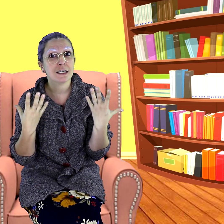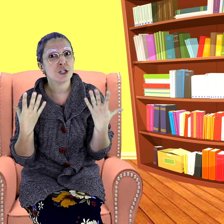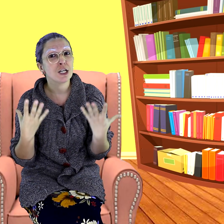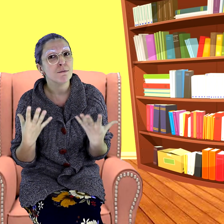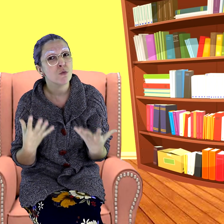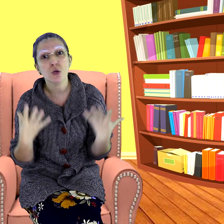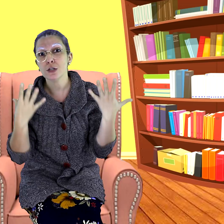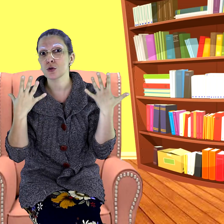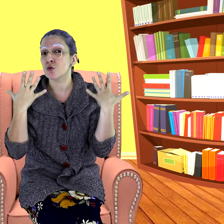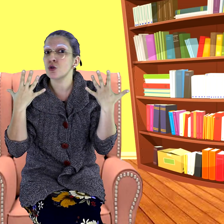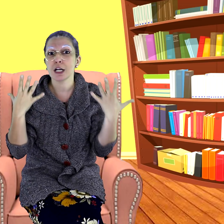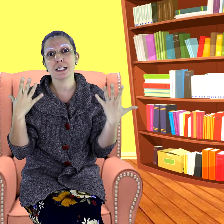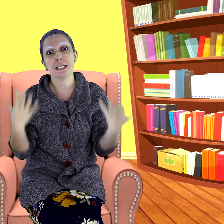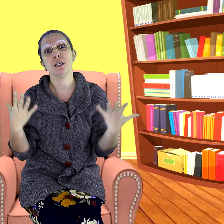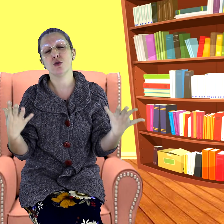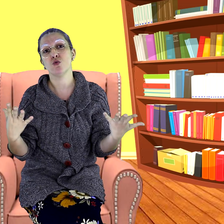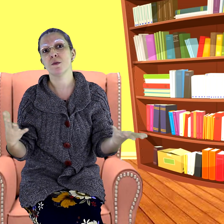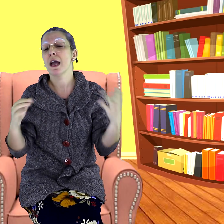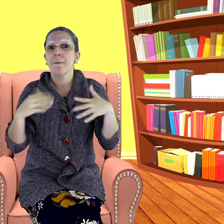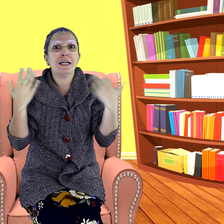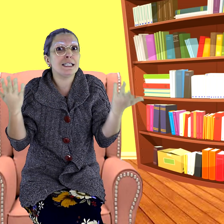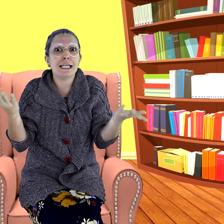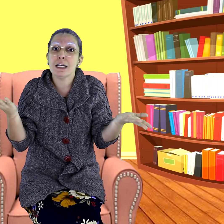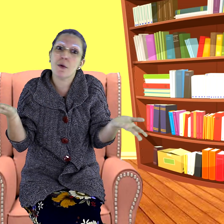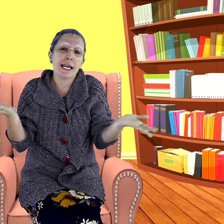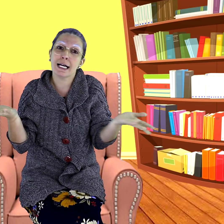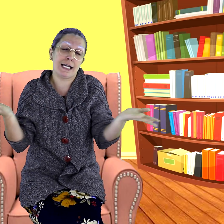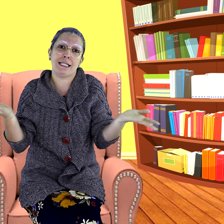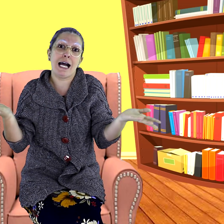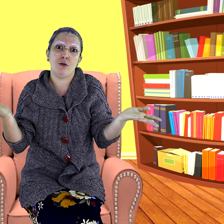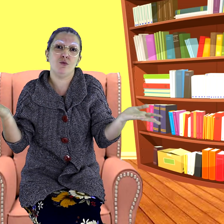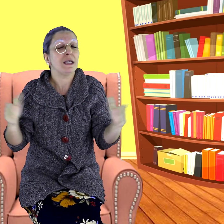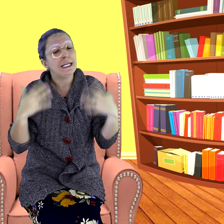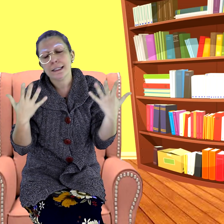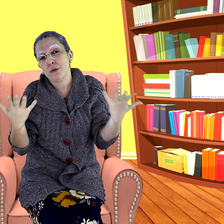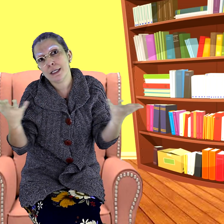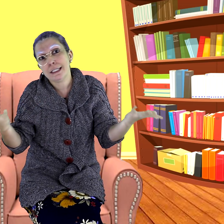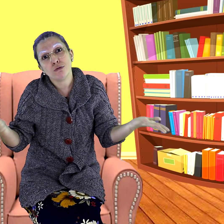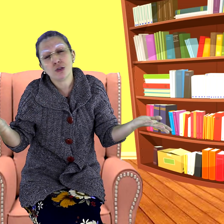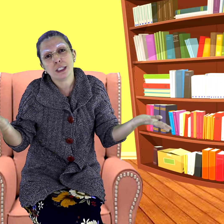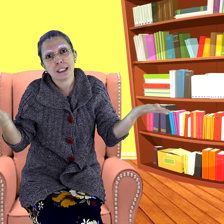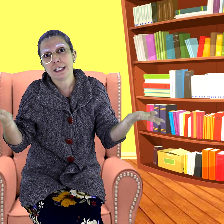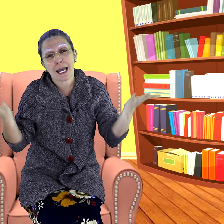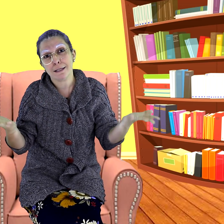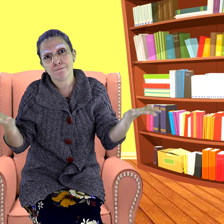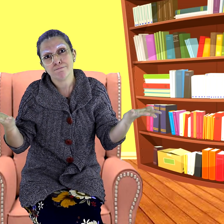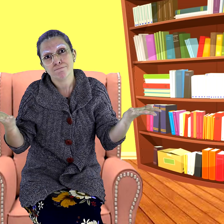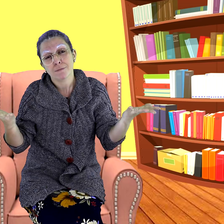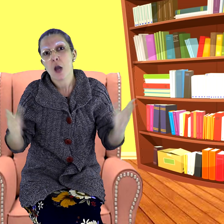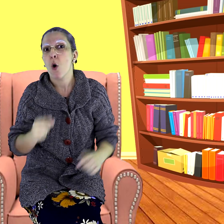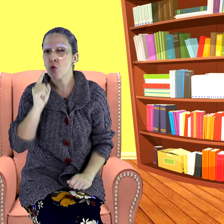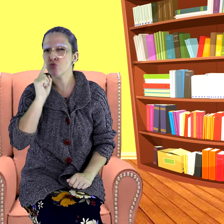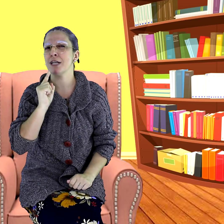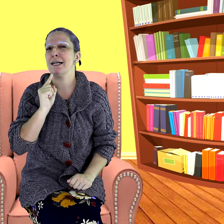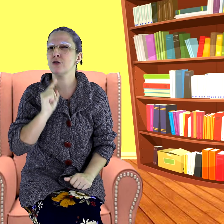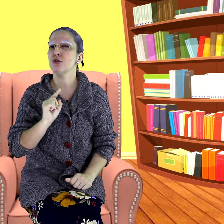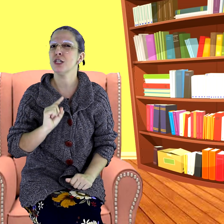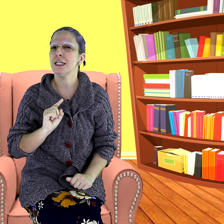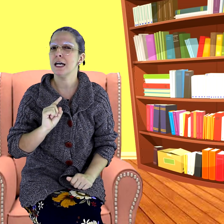sentia muito sozinho. Mas ele não era casado, então ele não tinha ninguém. Um certo dia,